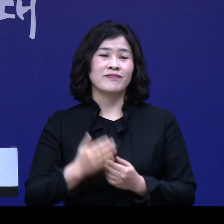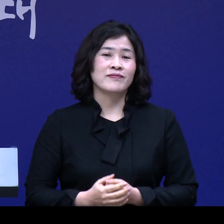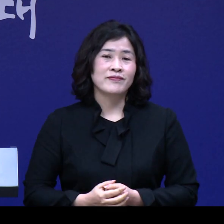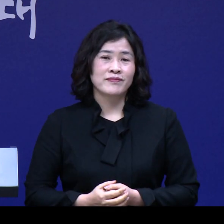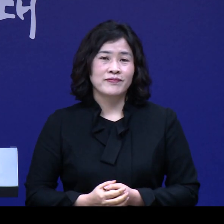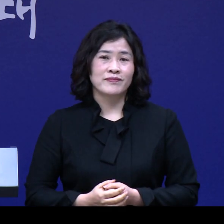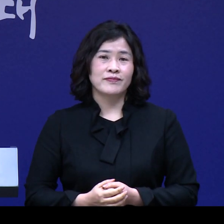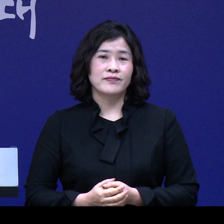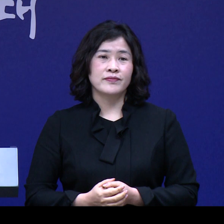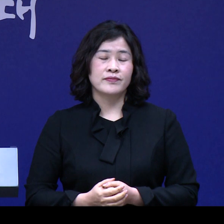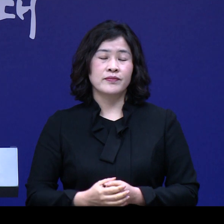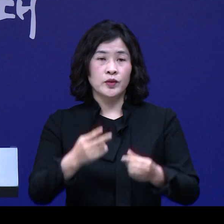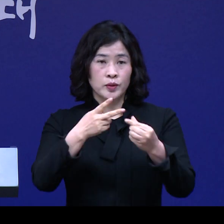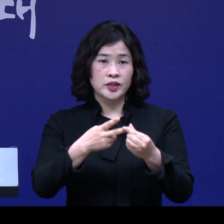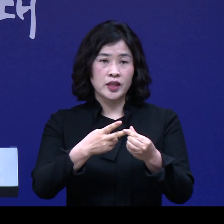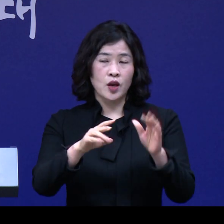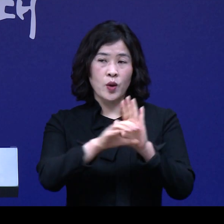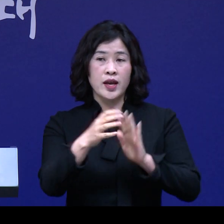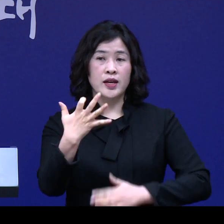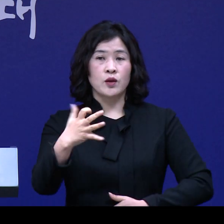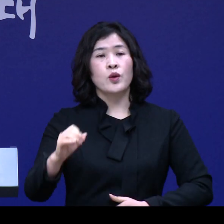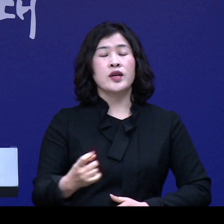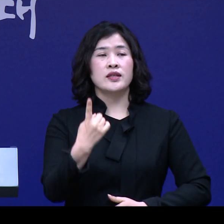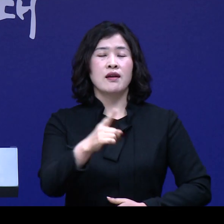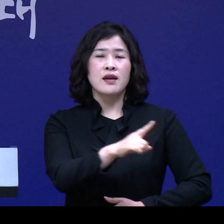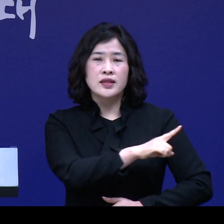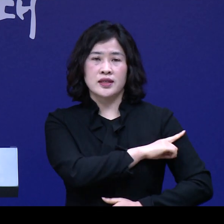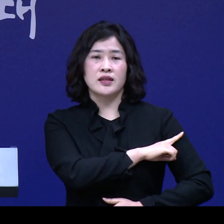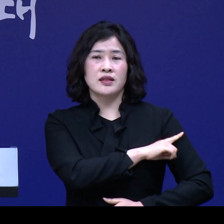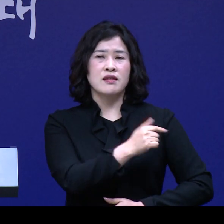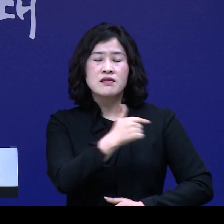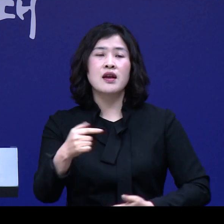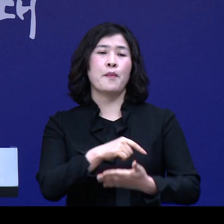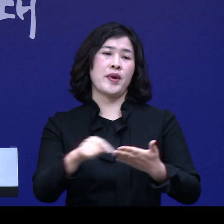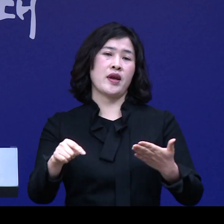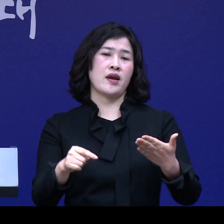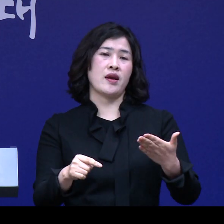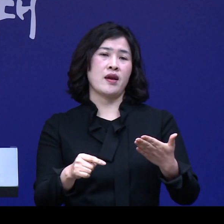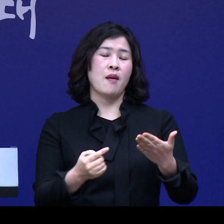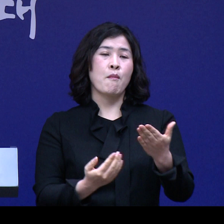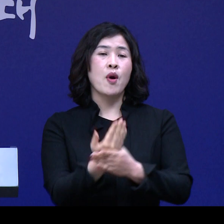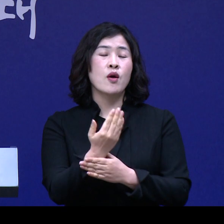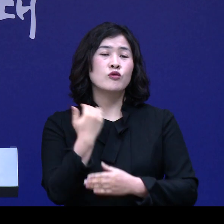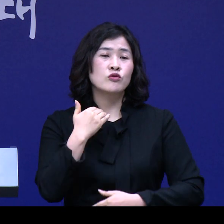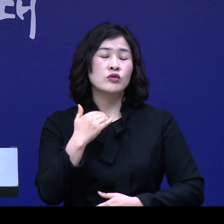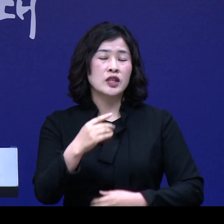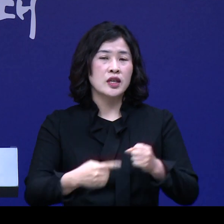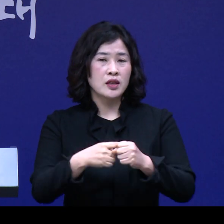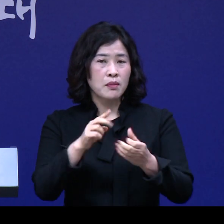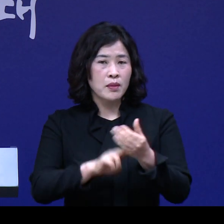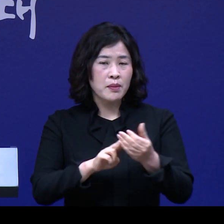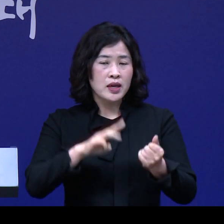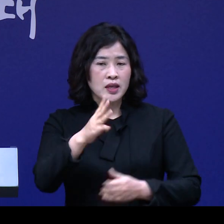둘째 코로나19로 인해서 가장 큰 피해를 입고 계신 연매출